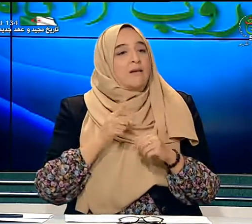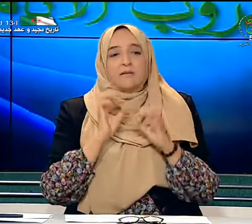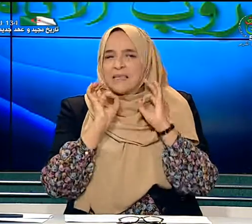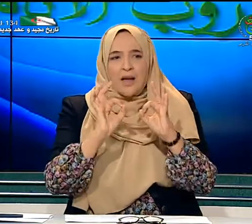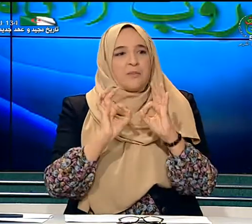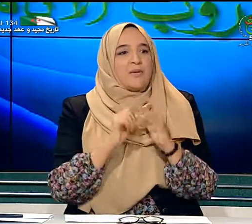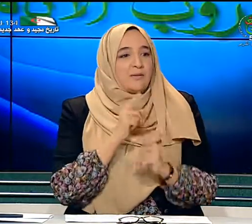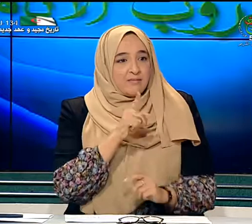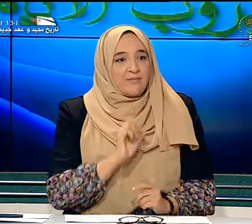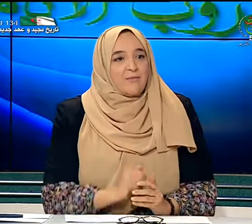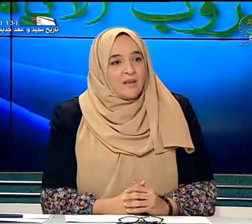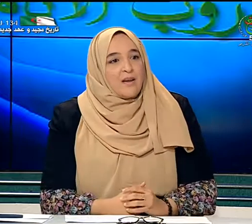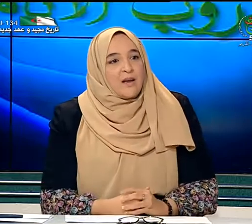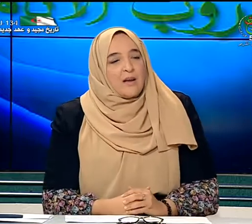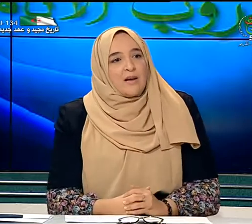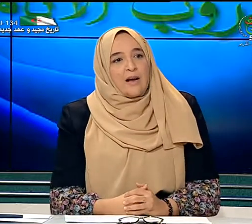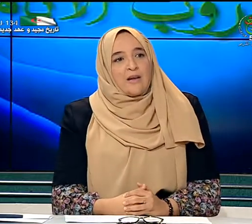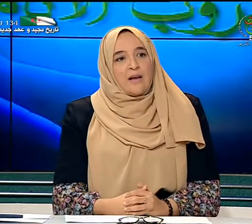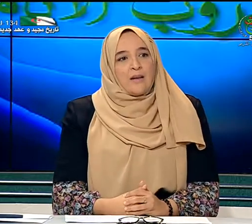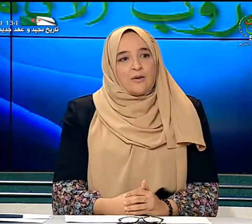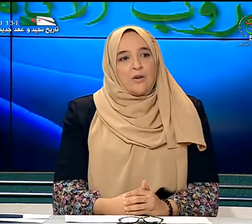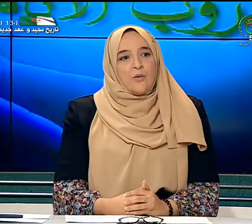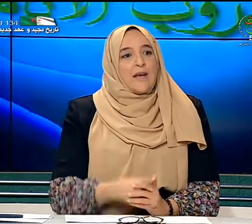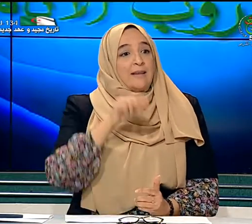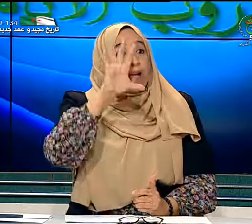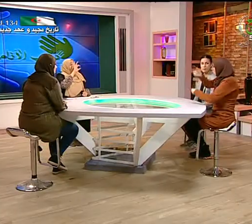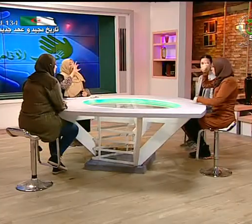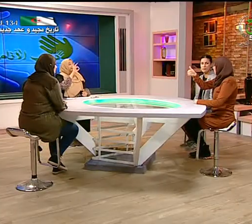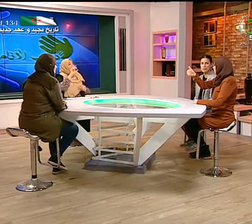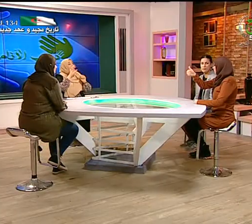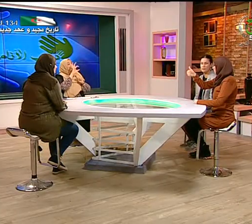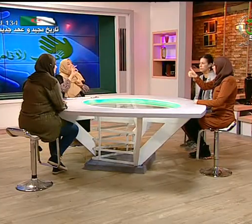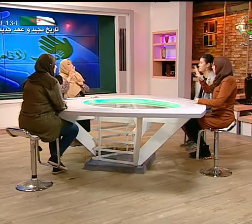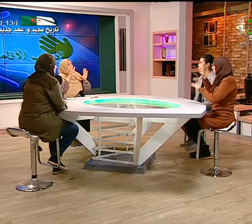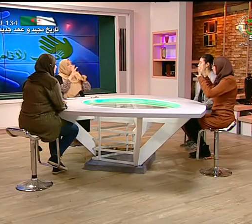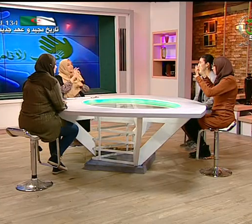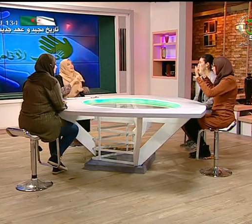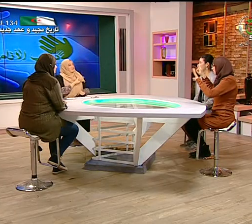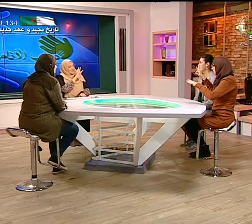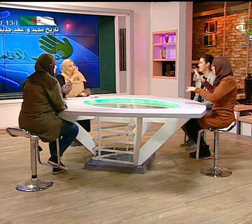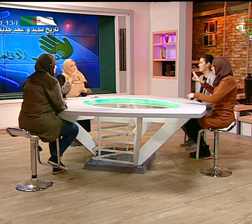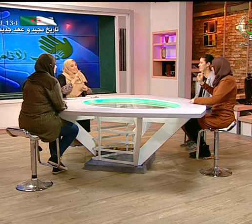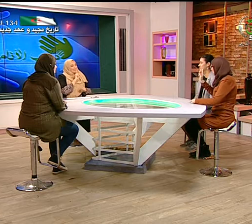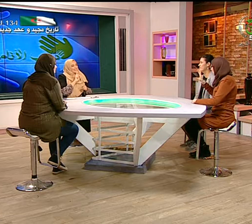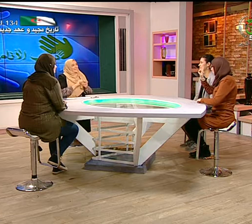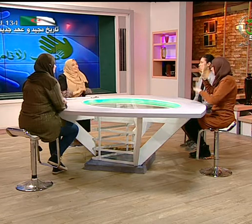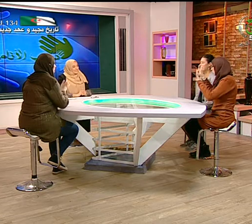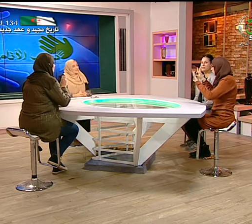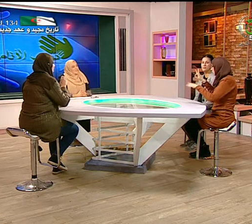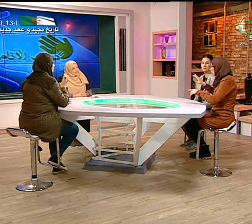صائب على كل الولايات 58 نعم 40 فيت لا لا 50 فيت